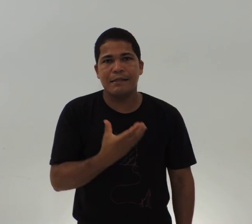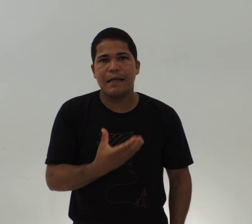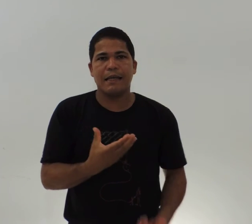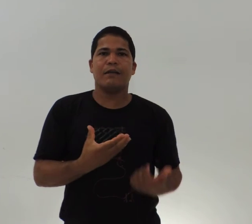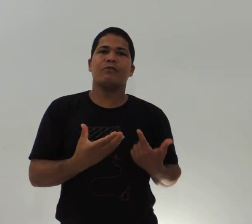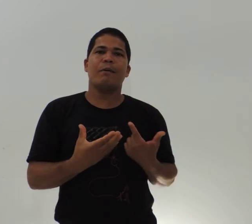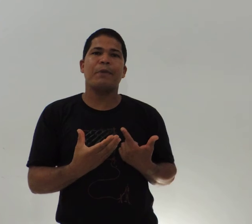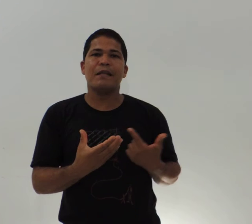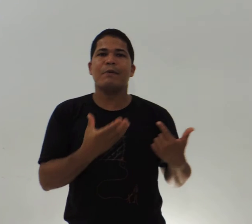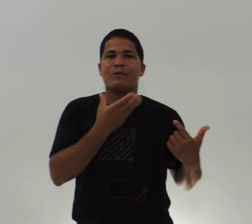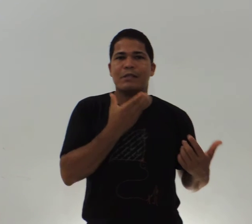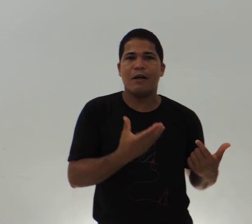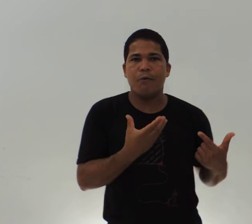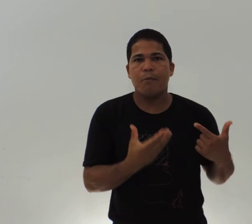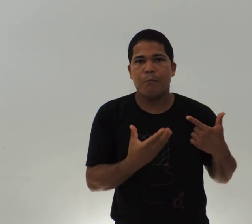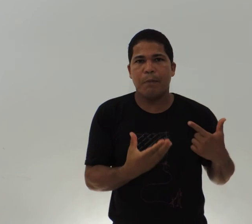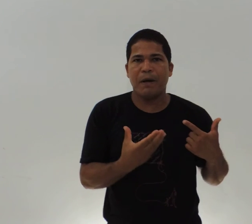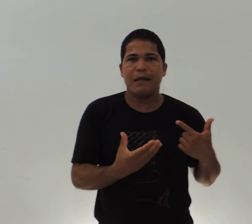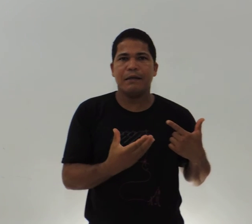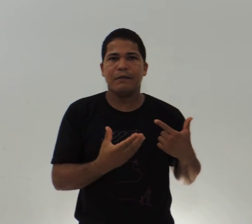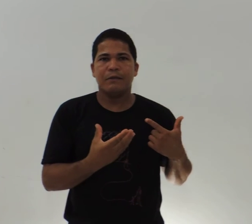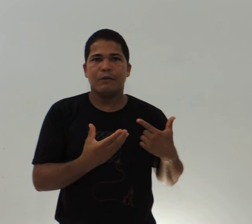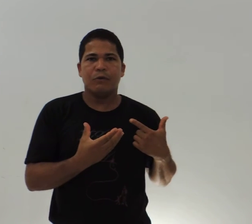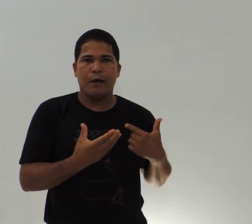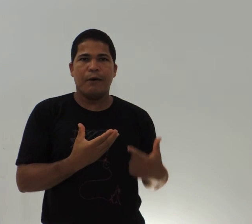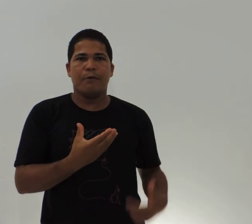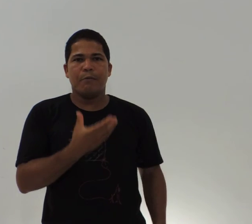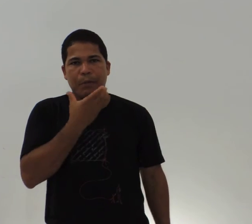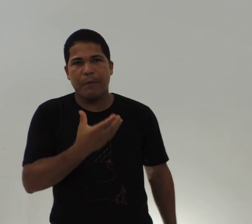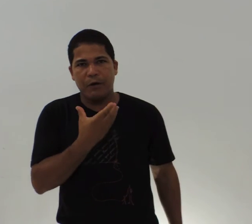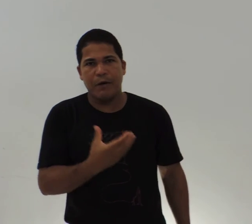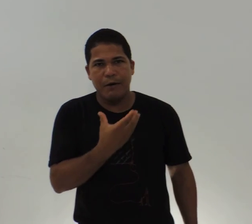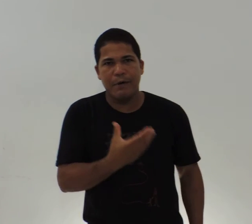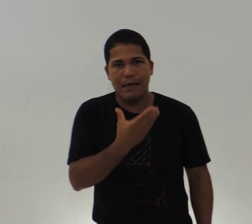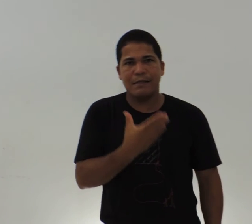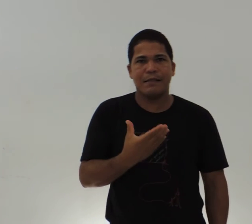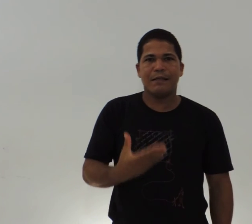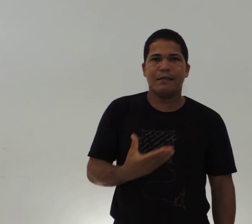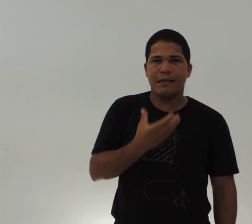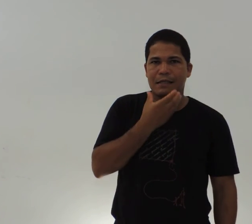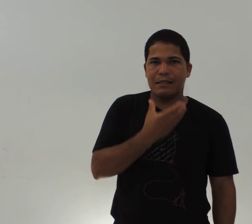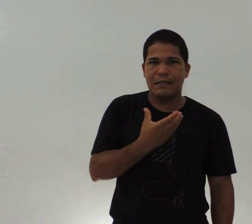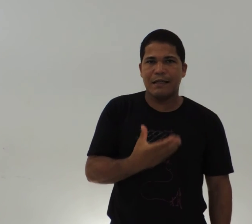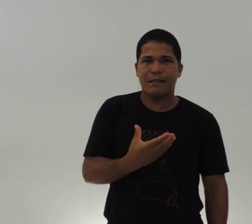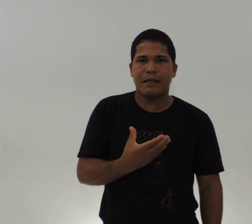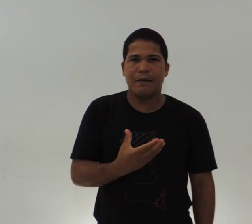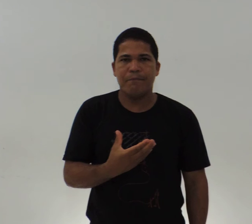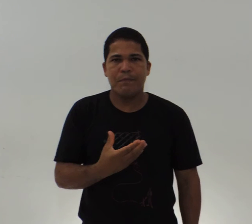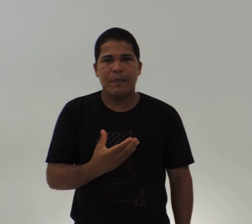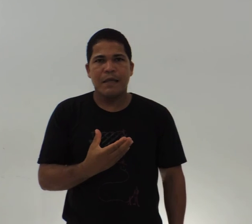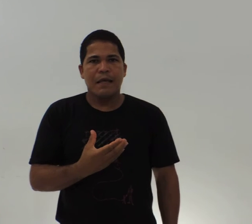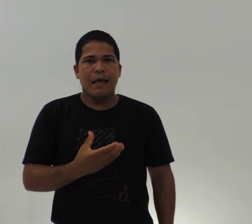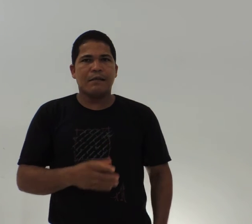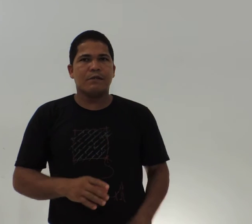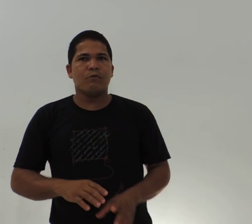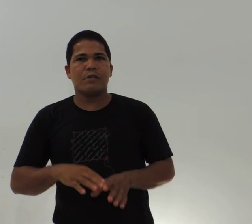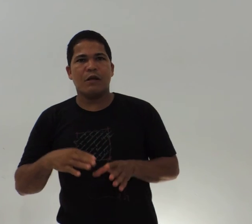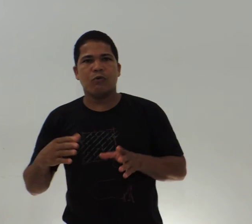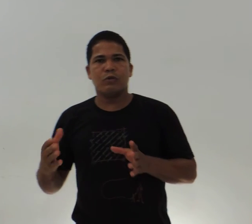esse aqui que tu aprende, vai ensinar o Papai Noel. Papai Noel, esse desenho aqui. Esse são os sinales